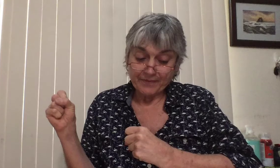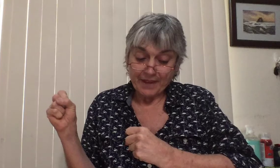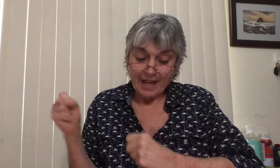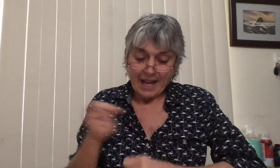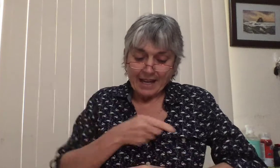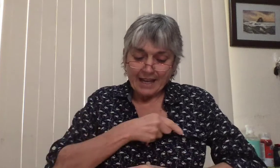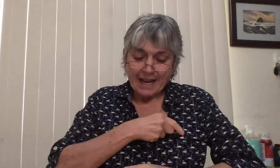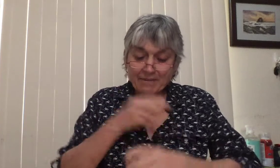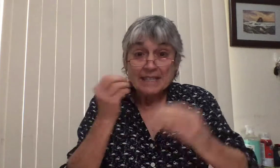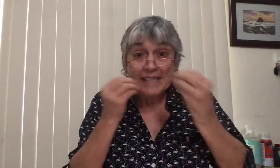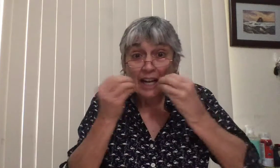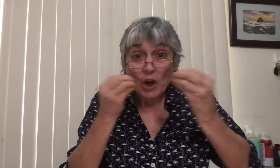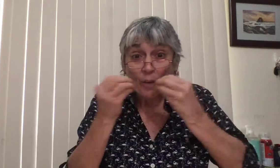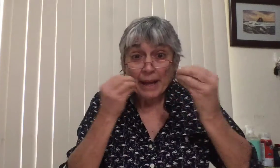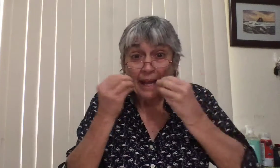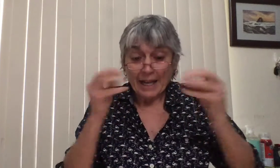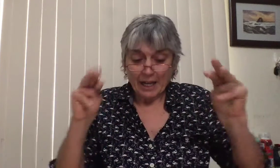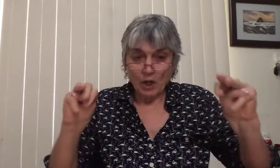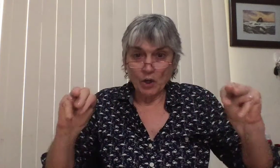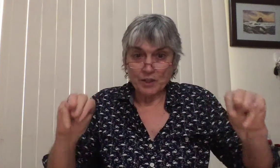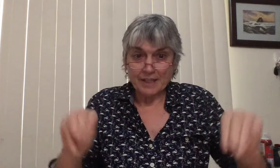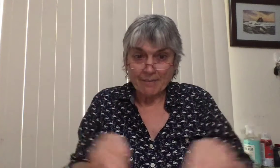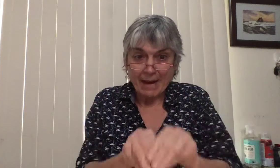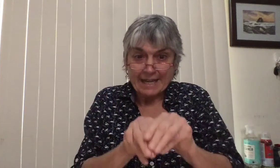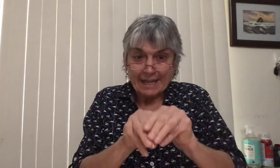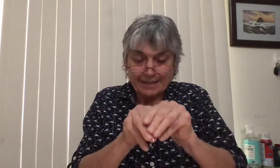Gaby se come los imanes.